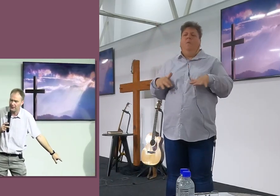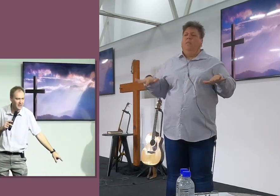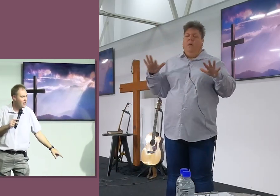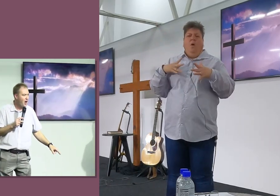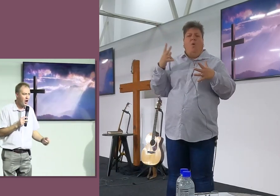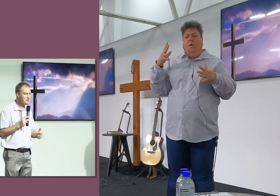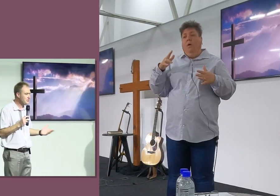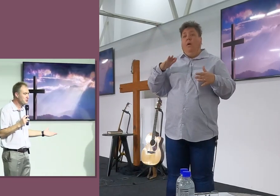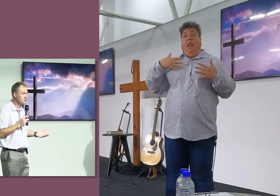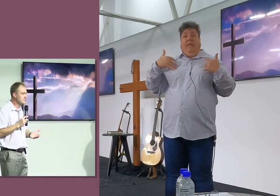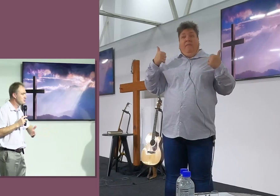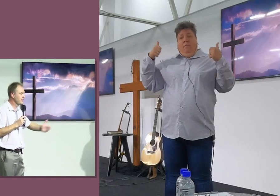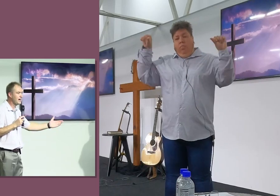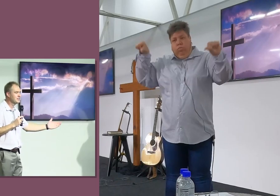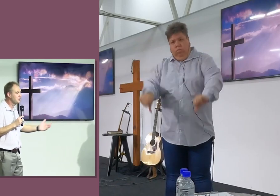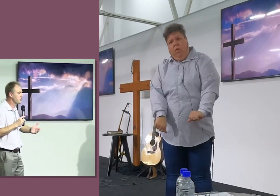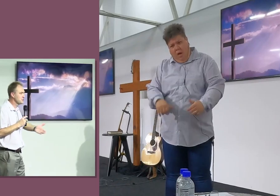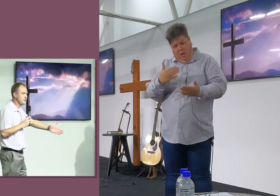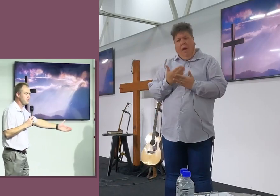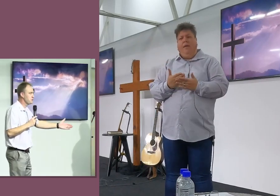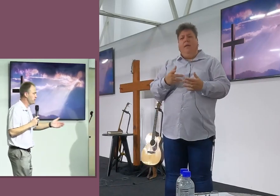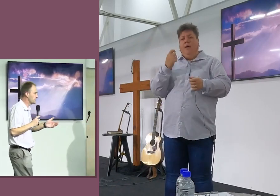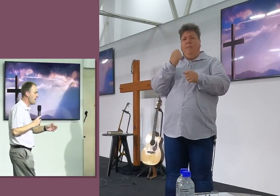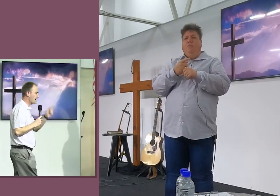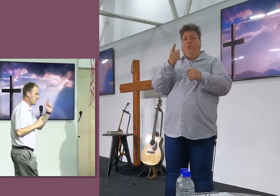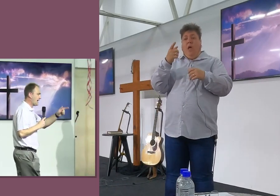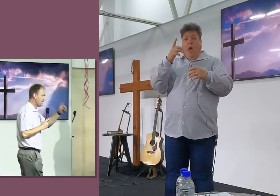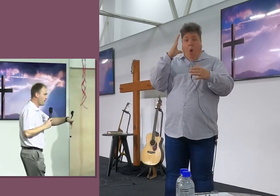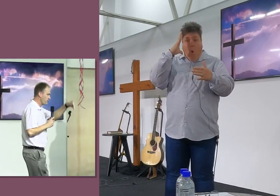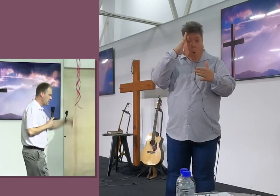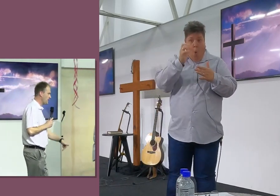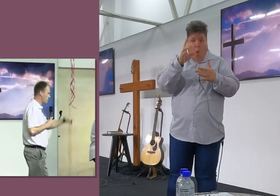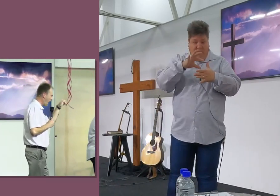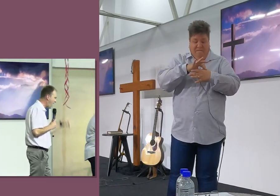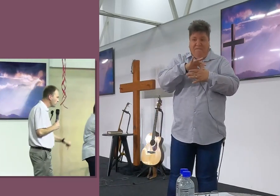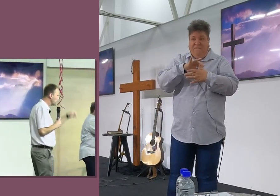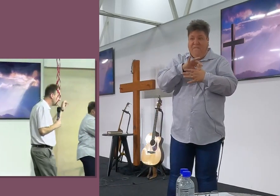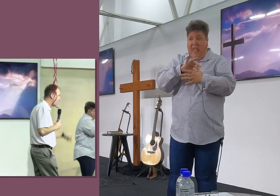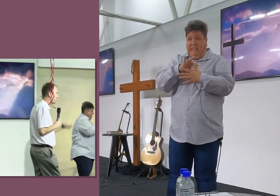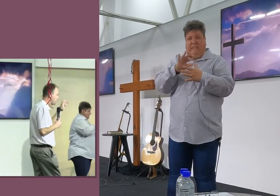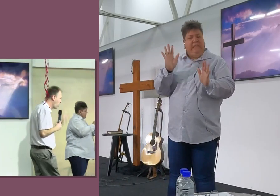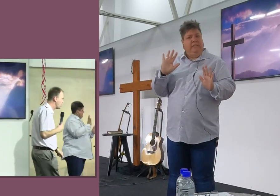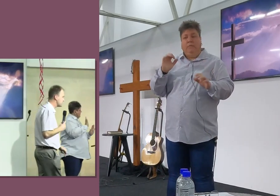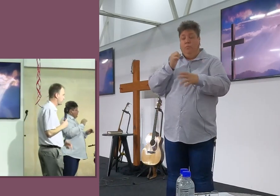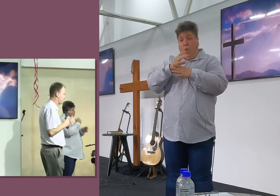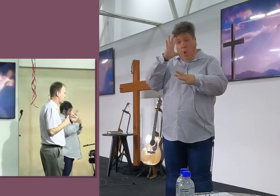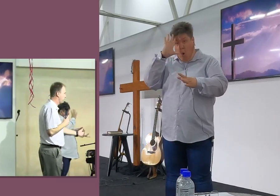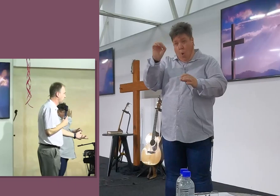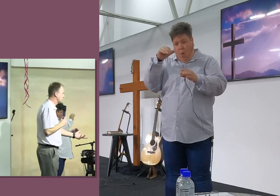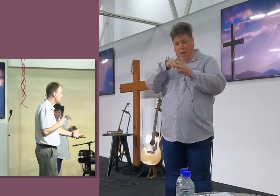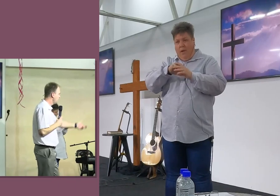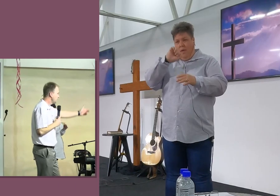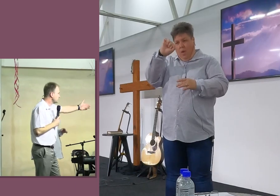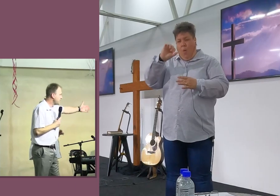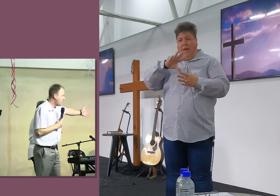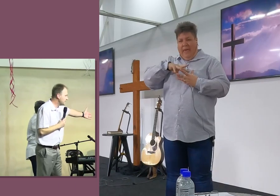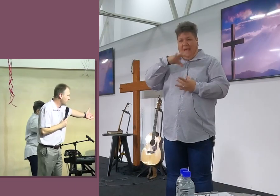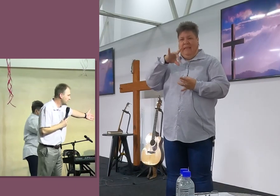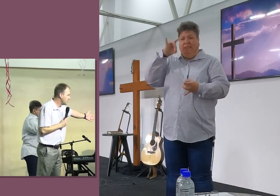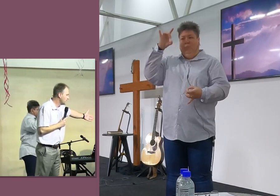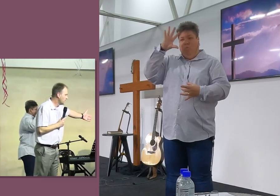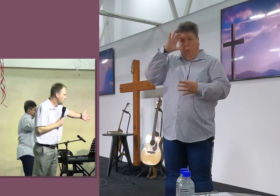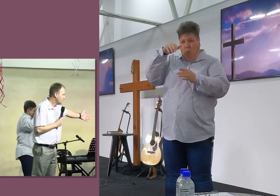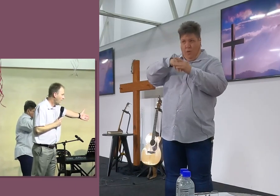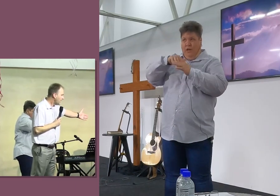afgaan, Al wat jy moet doen is, Om net an te hou, Ja sê vir jou vlees, As ek en jy van hier af, Elke dag ja sê vir my vlees, Dan is dit die